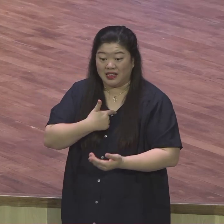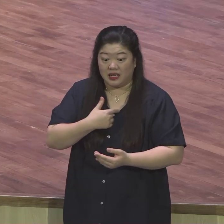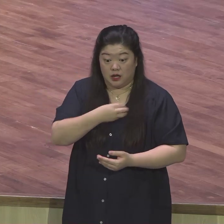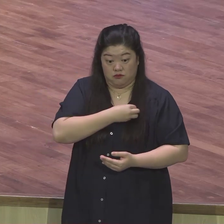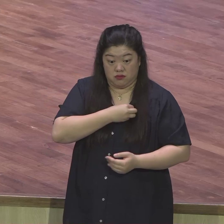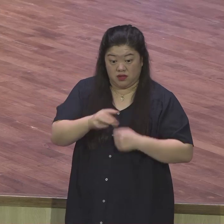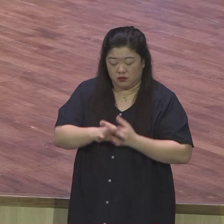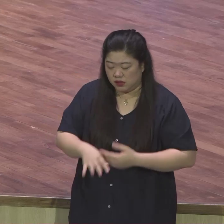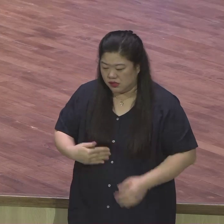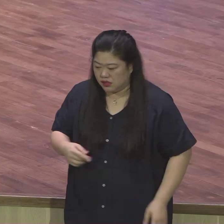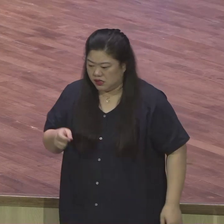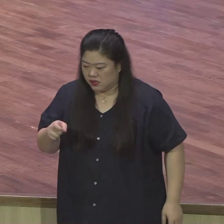이 나라를 말이죠.